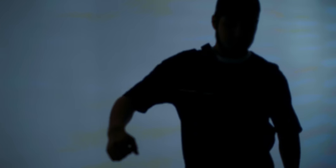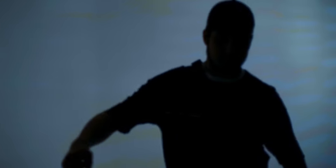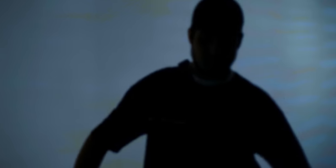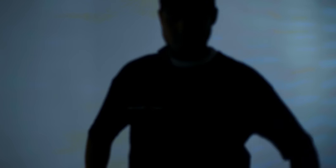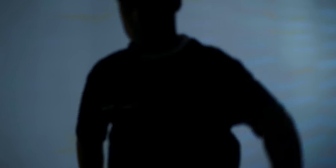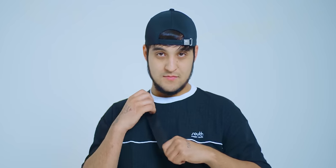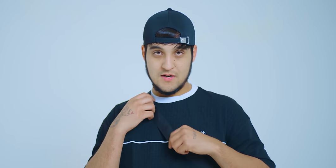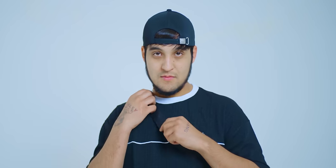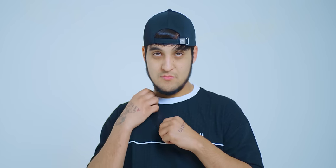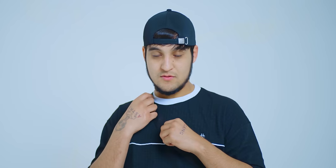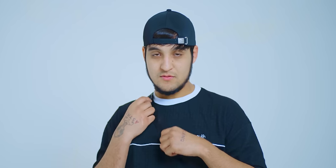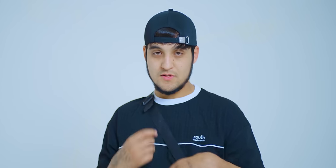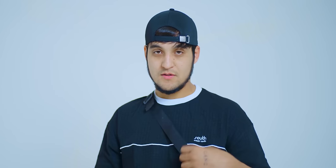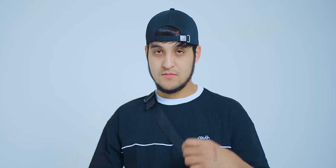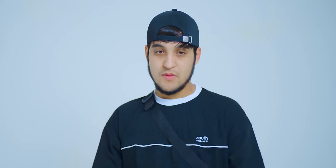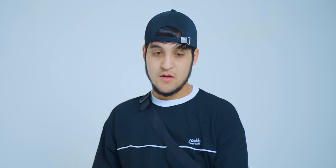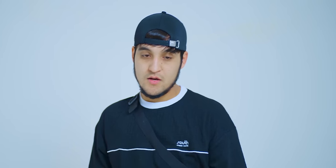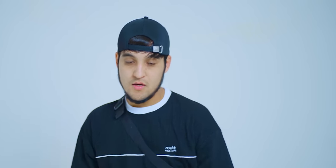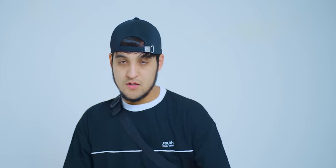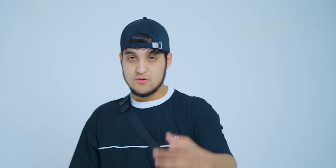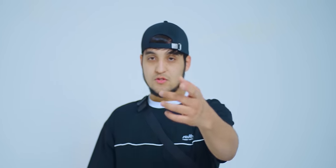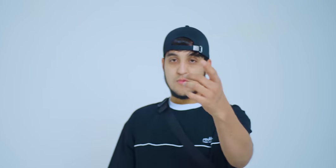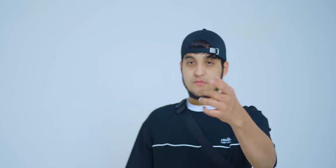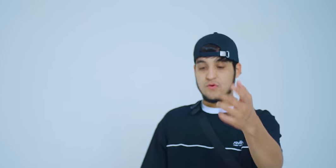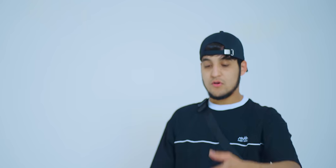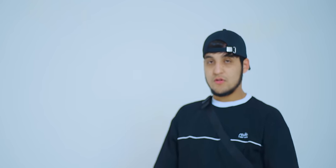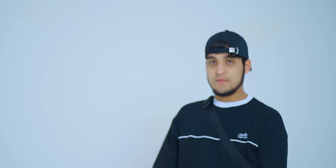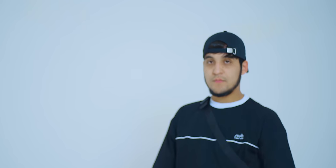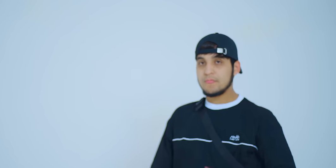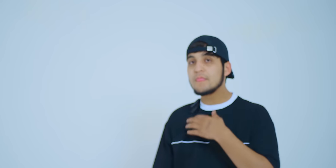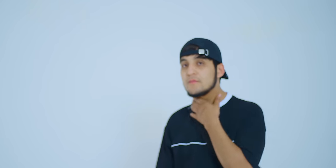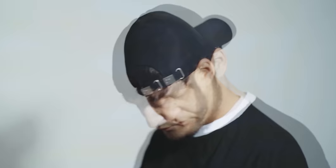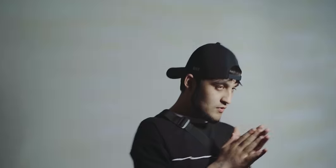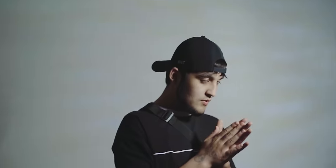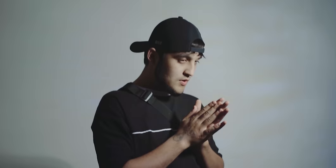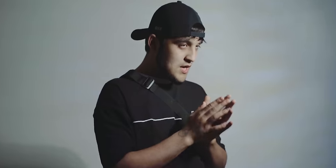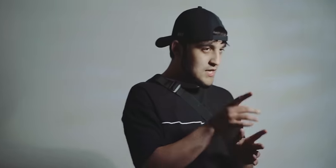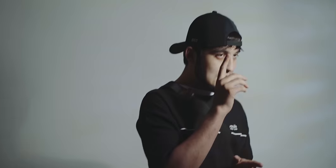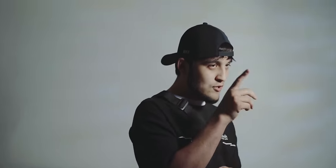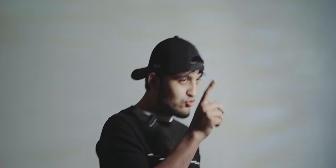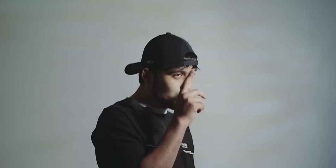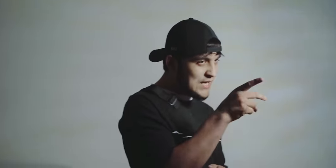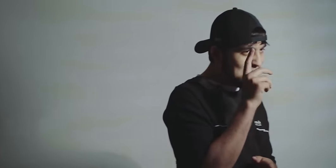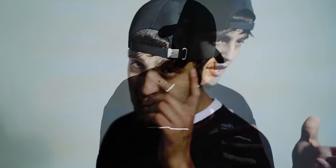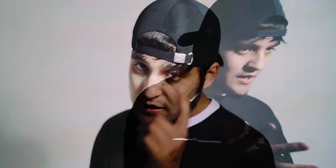Sevgimə cavabını almadım Sevgimə cavabını almadım Sen üçün gəldim